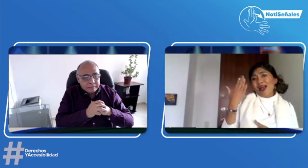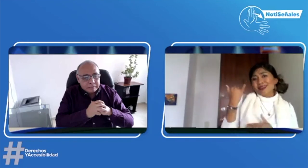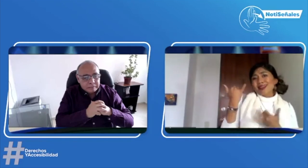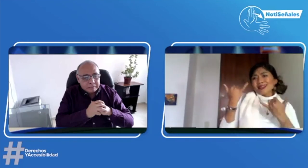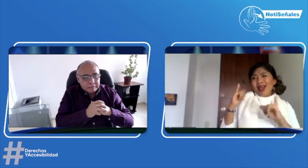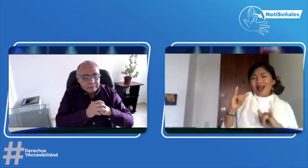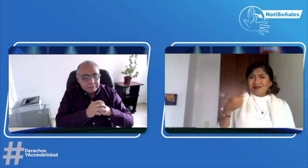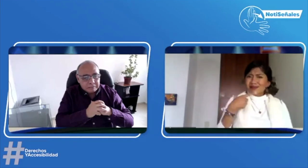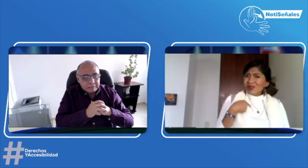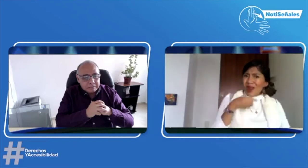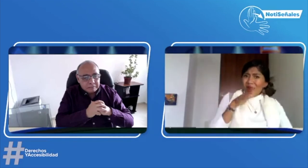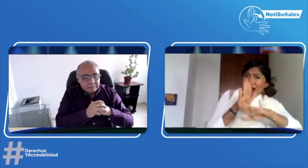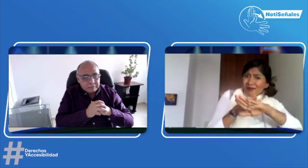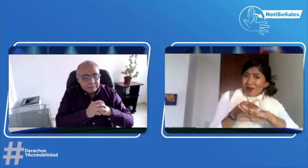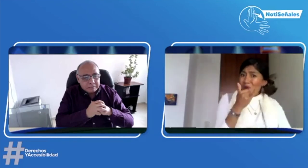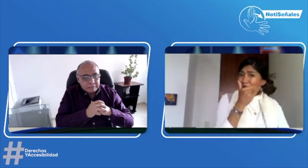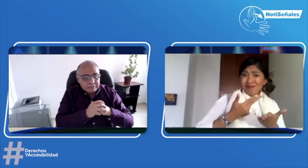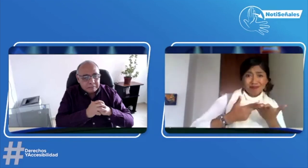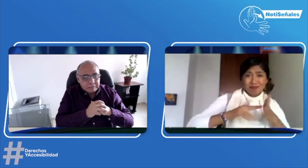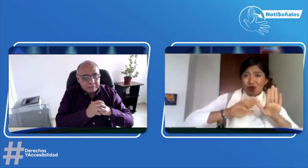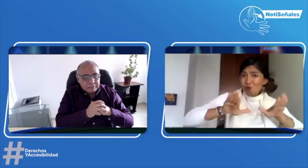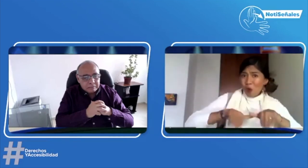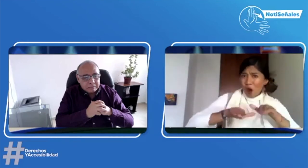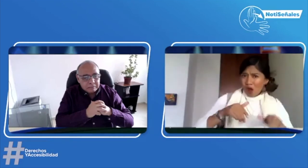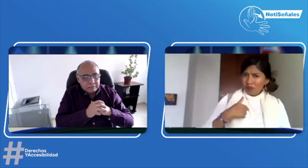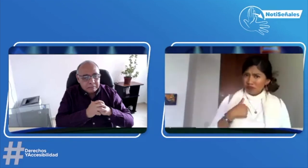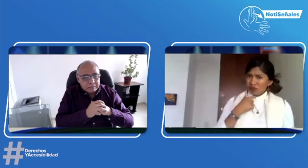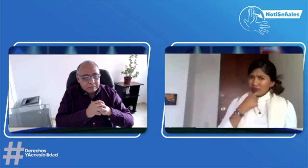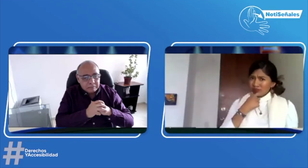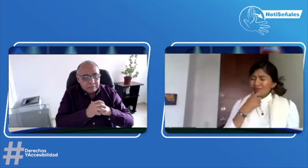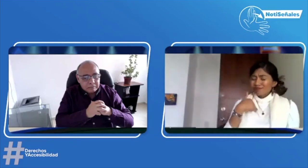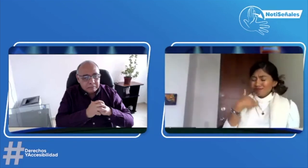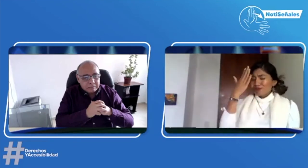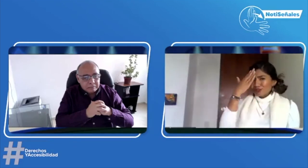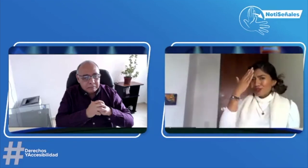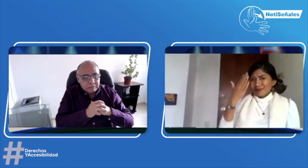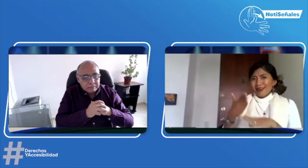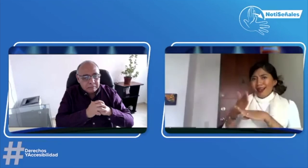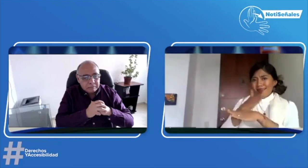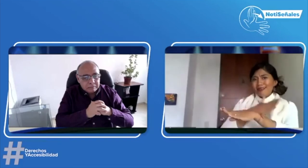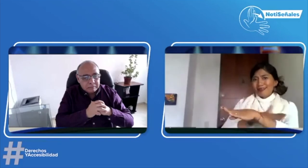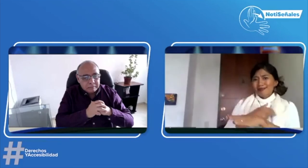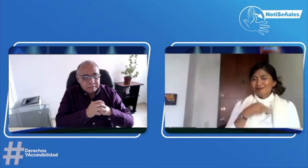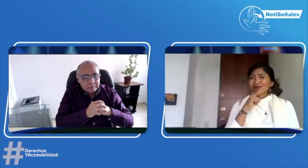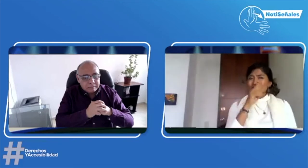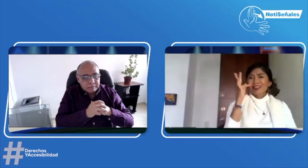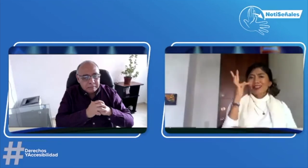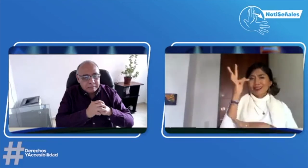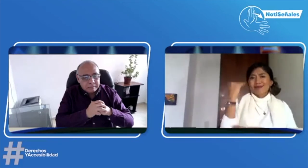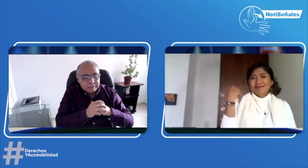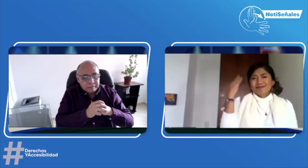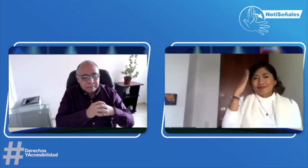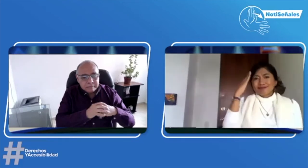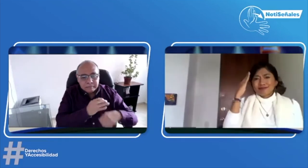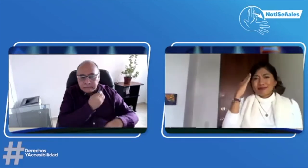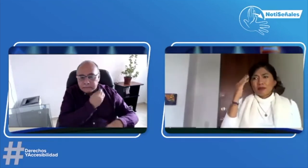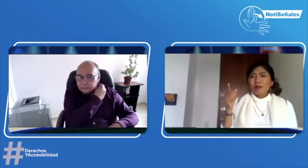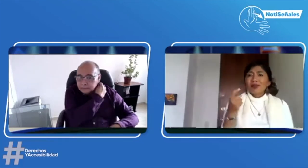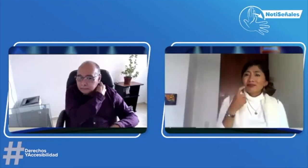Te tocó, como jurado de votación, me dijo, sí, yo sé, yo fui testigo, pues,